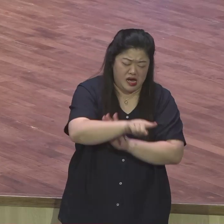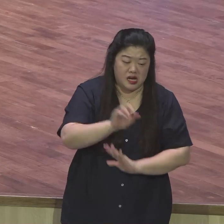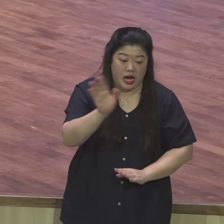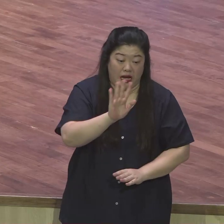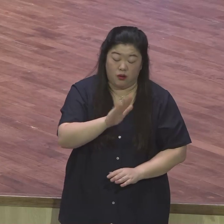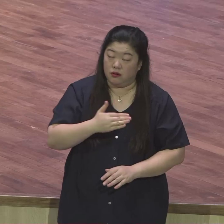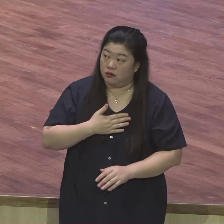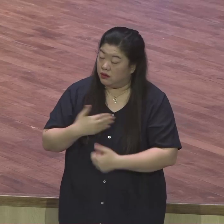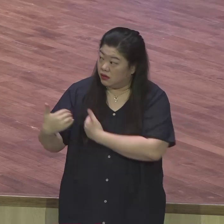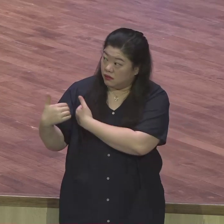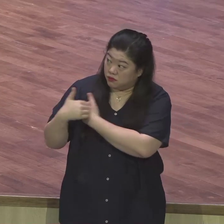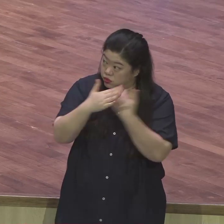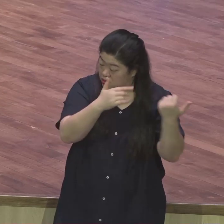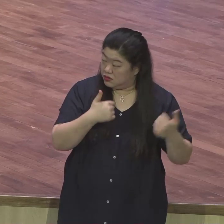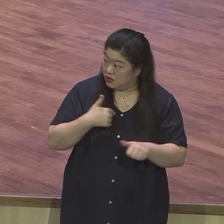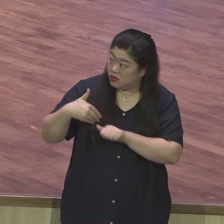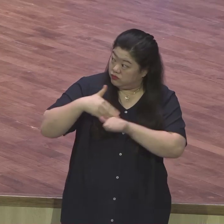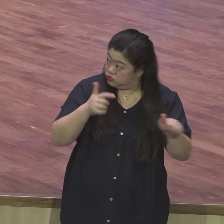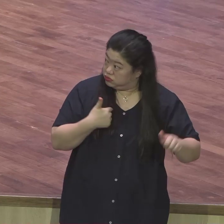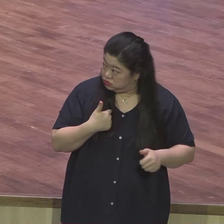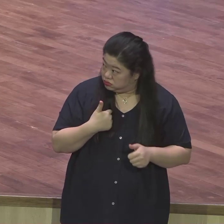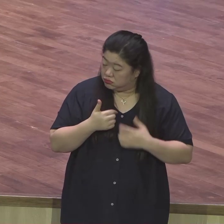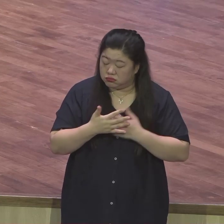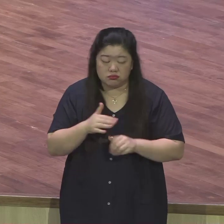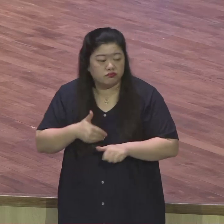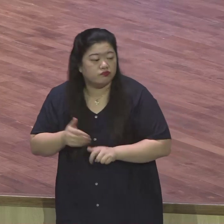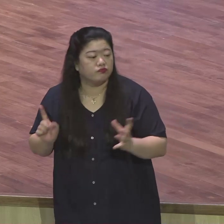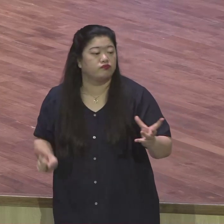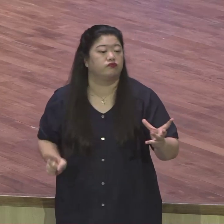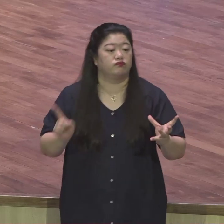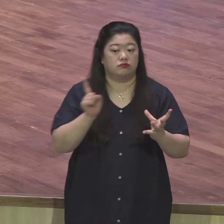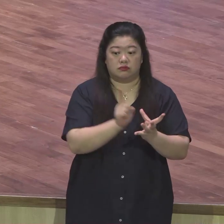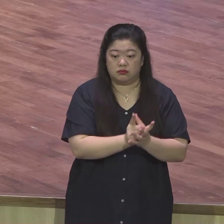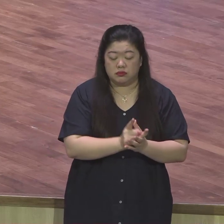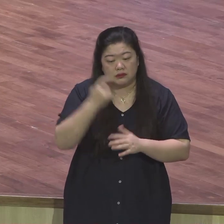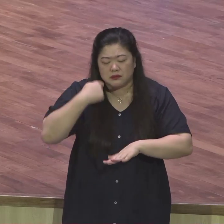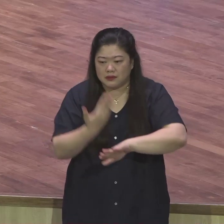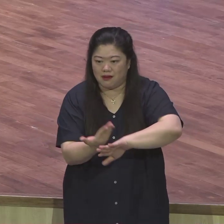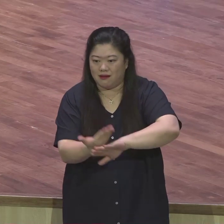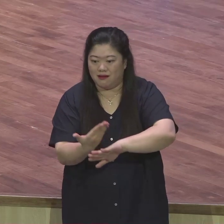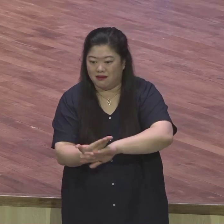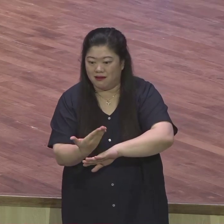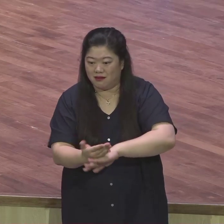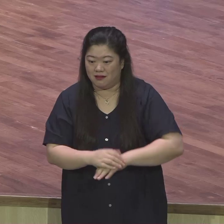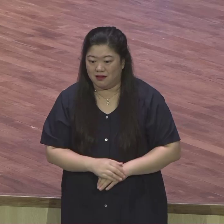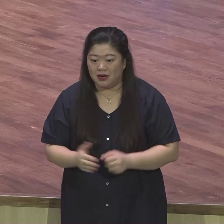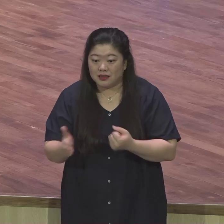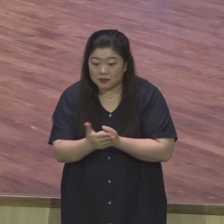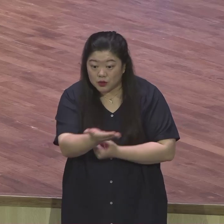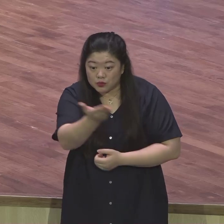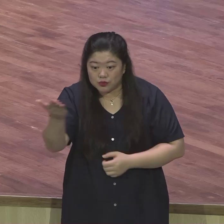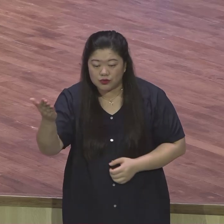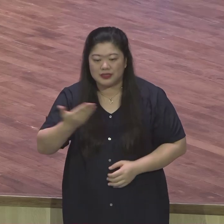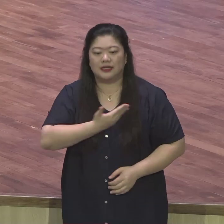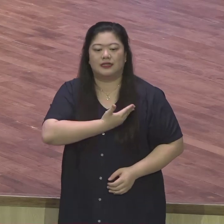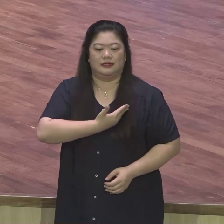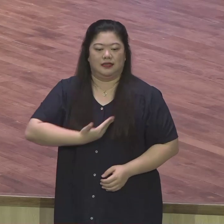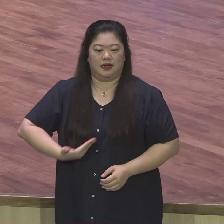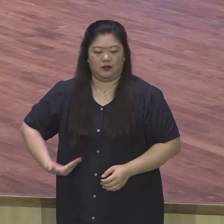우리도 우리 예언계 모든 여러분들도 영적 사도의식을 가지시기 바랍니다. 사도 영적